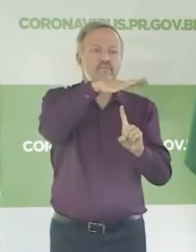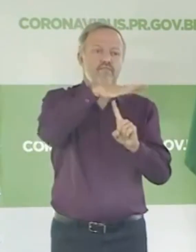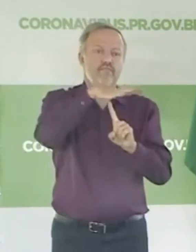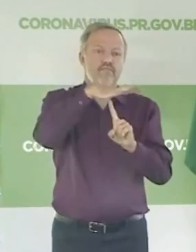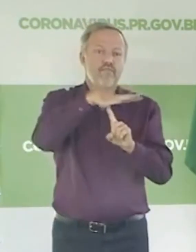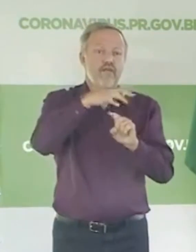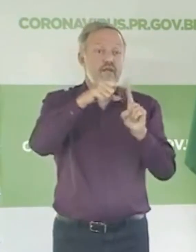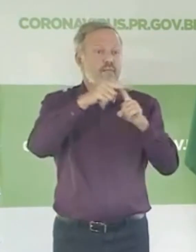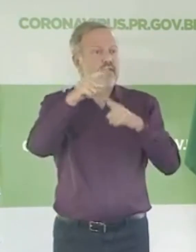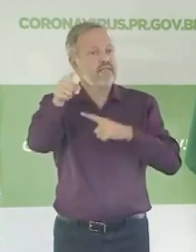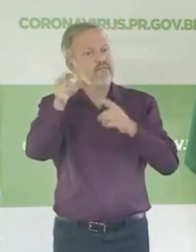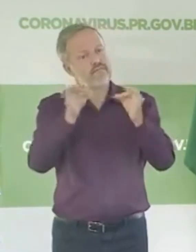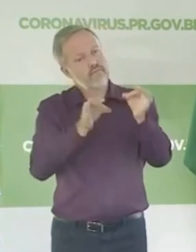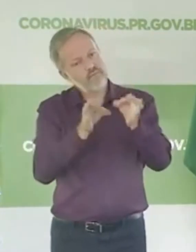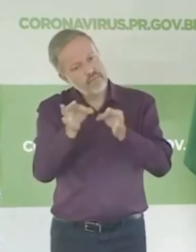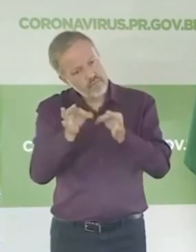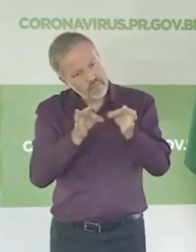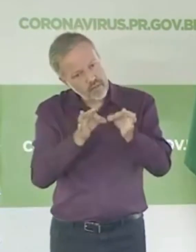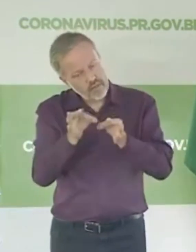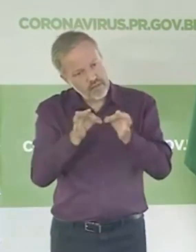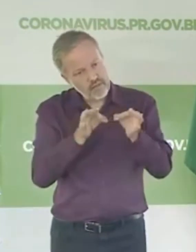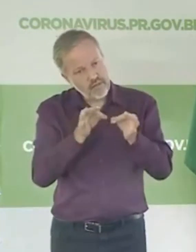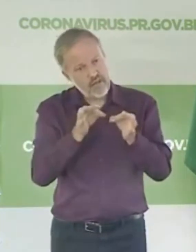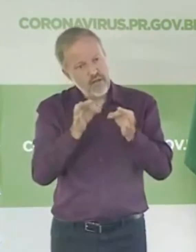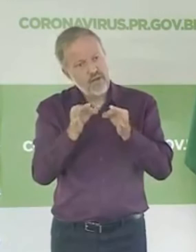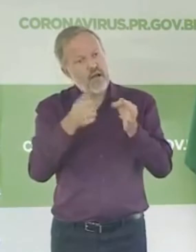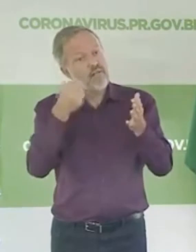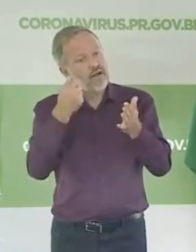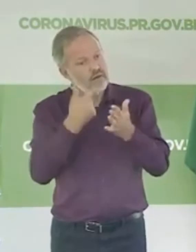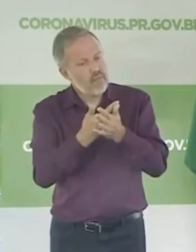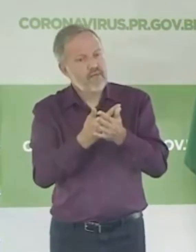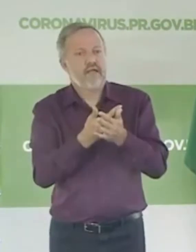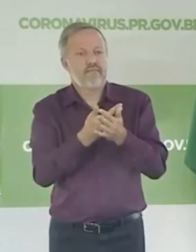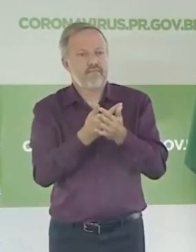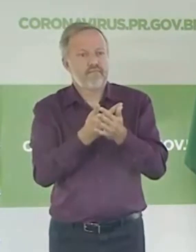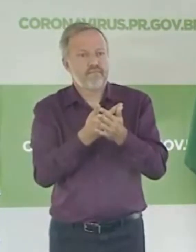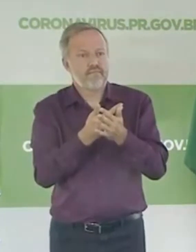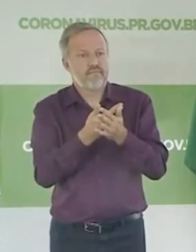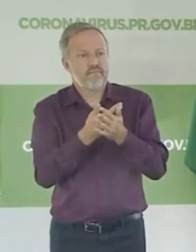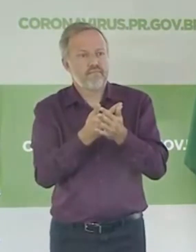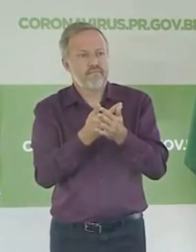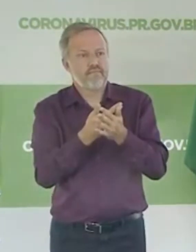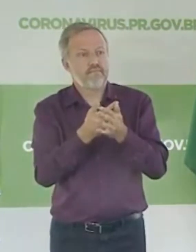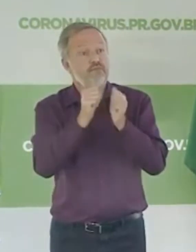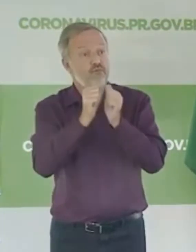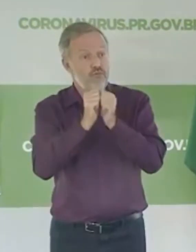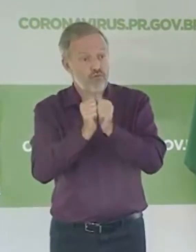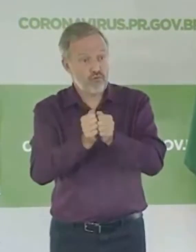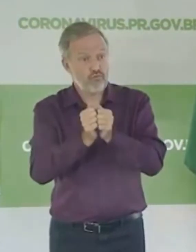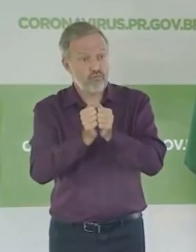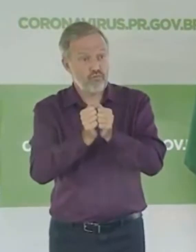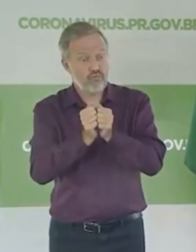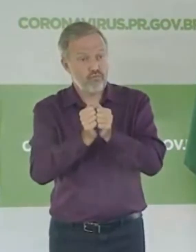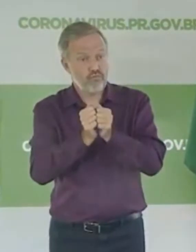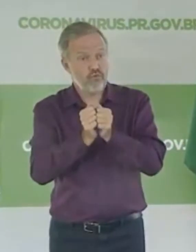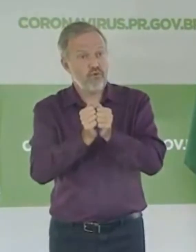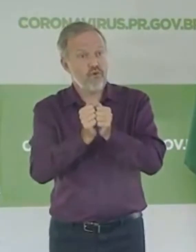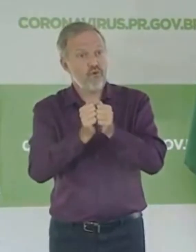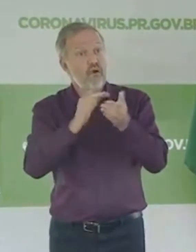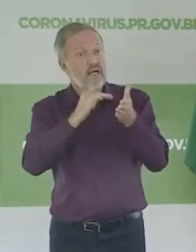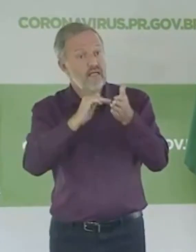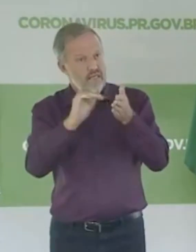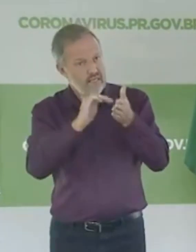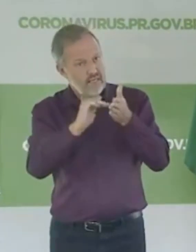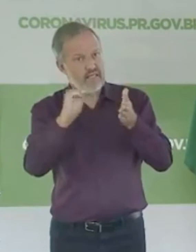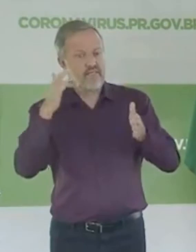planejamento da nossa equipe de compras aqui do Estado junto com a equipe da área da saúde. É